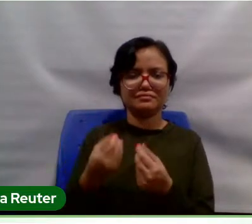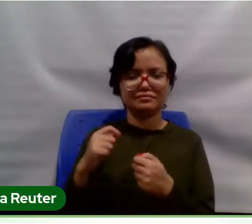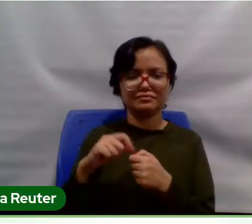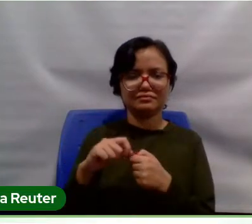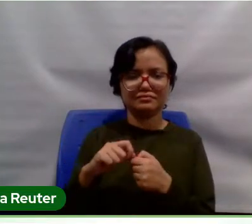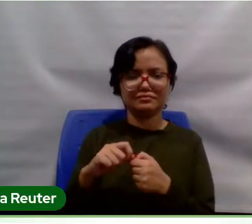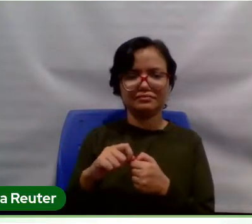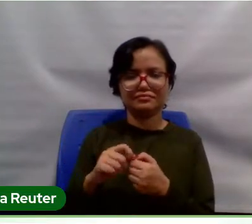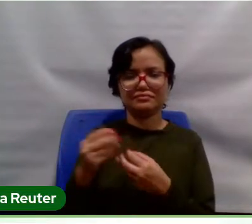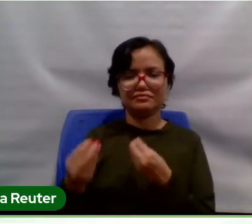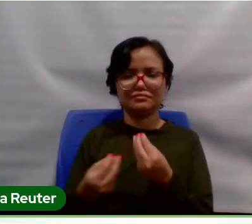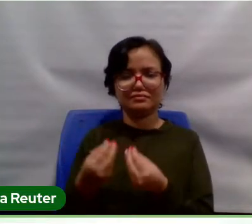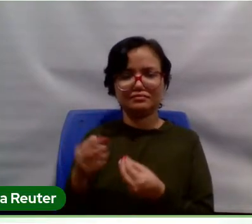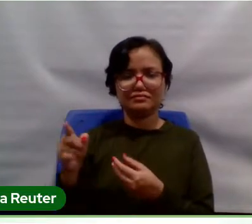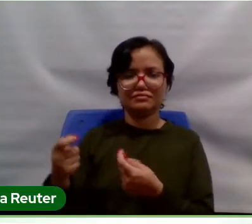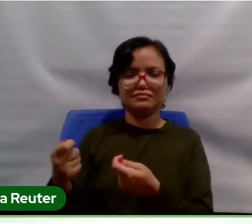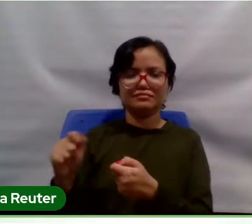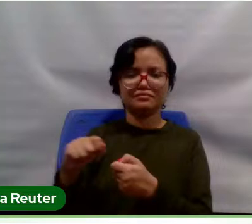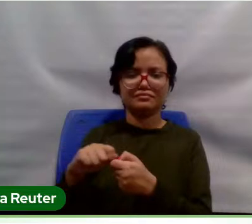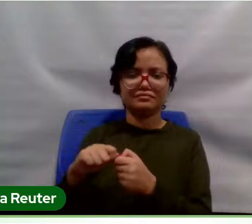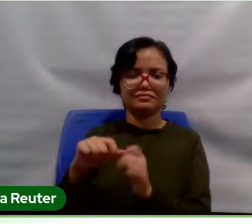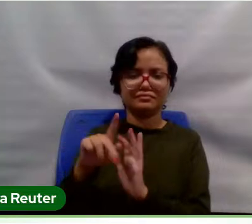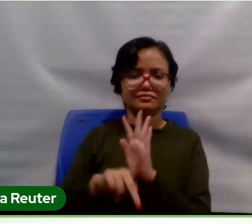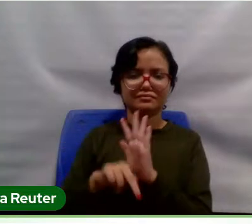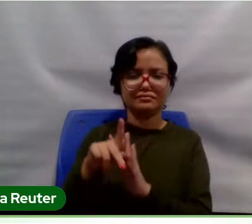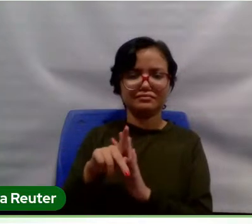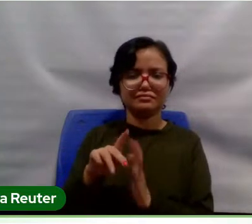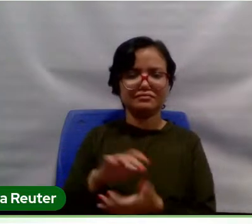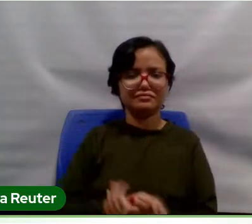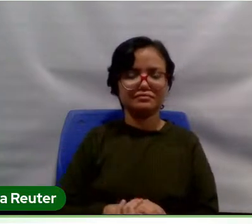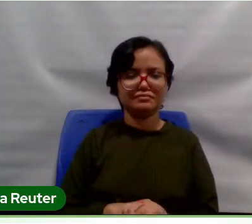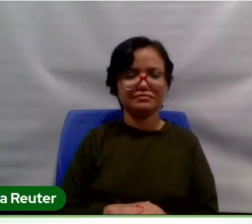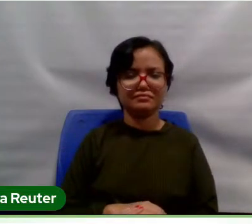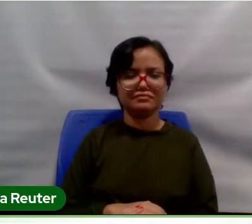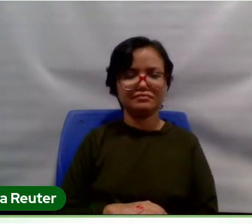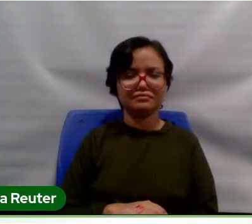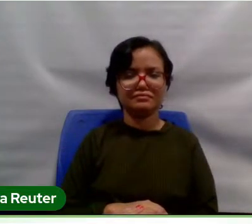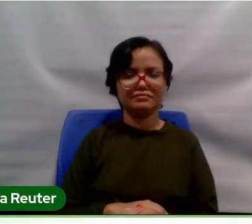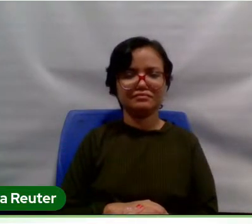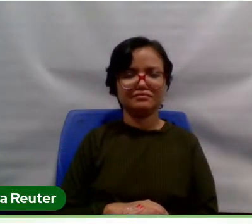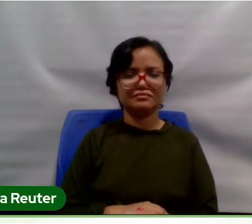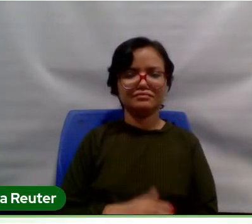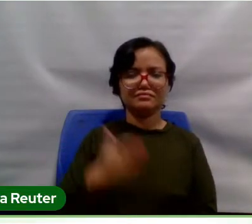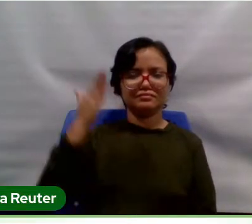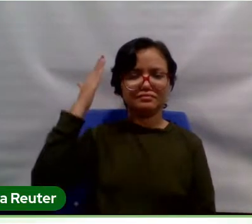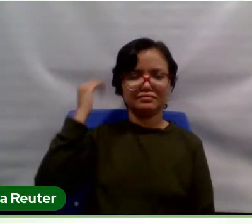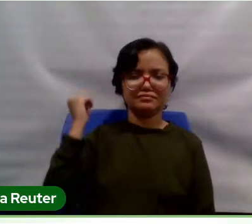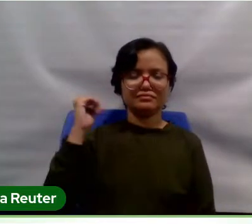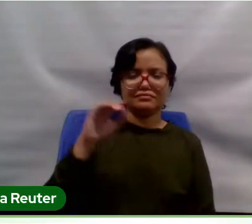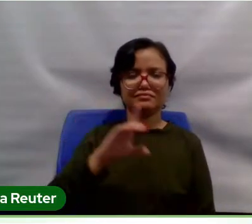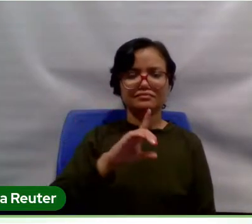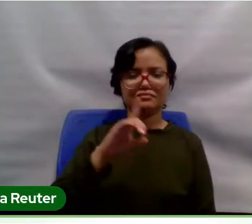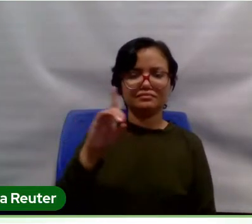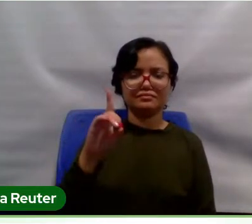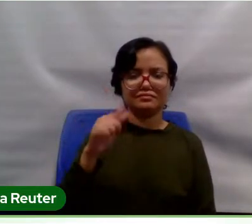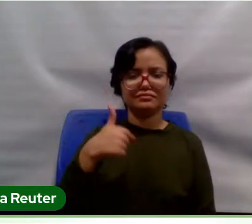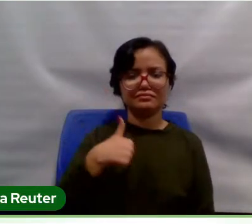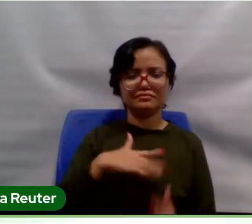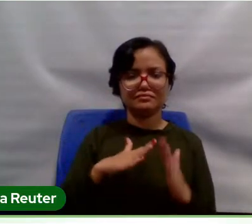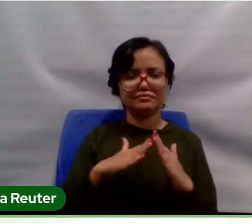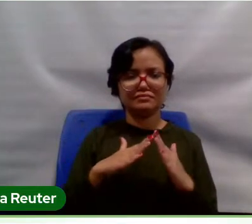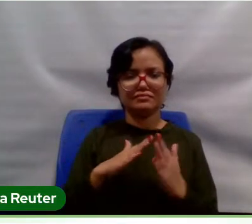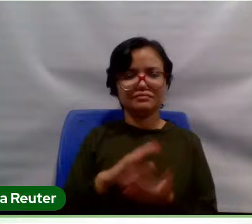é que ele tinha que fazer o projeto para eu sei que um dia eu estava em casa e o